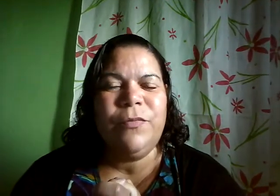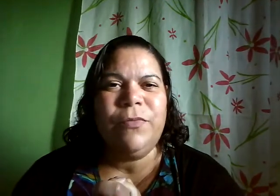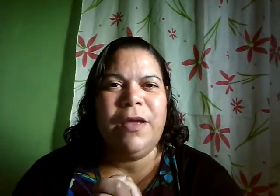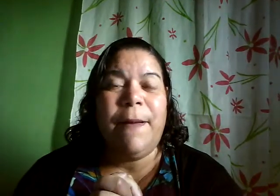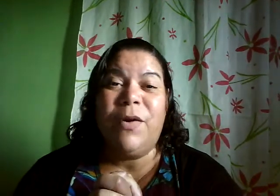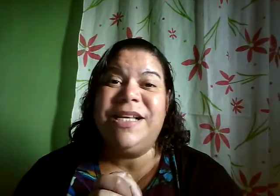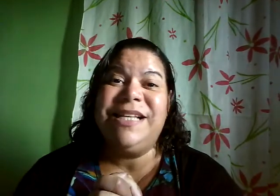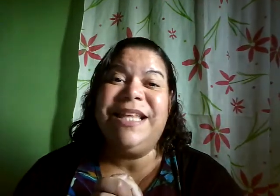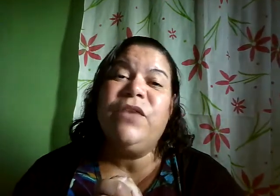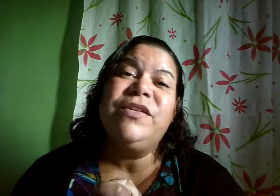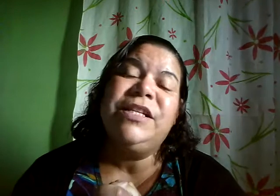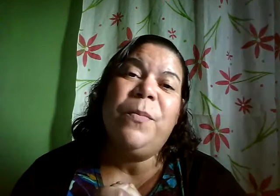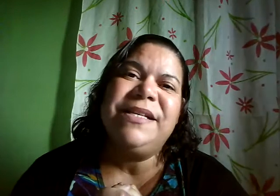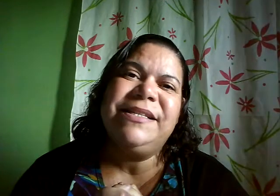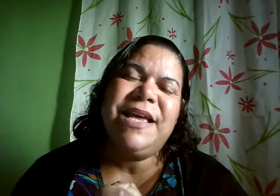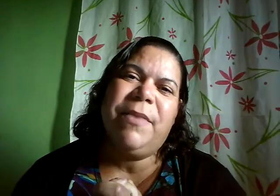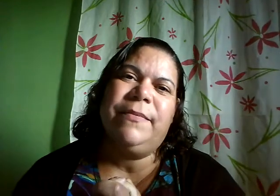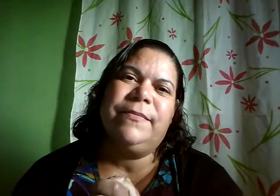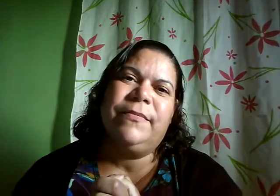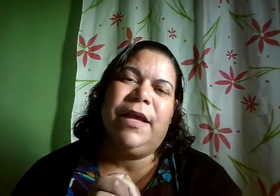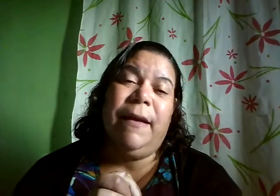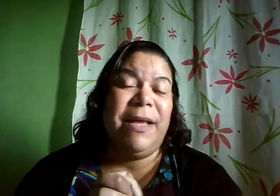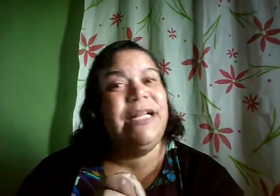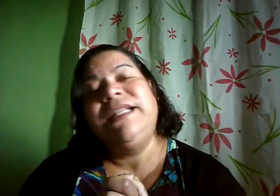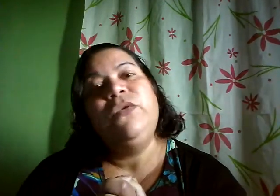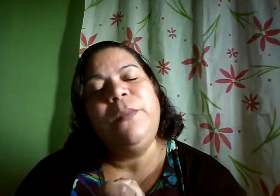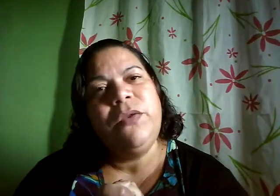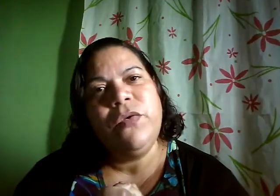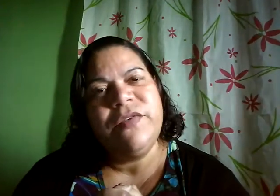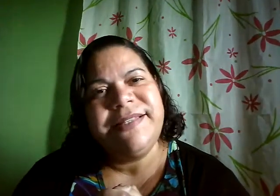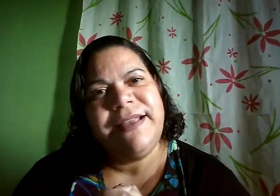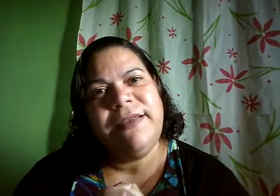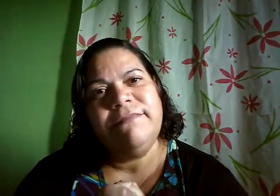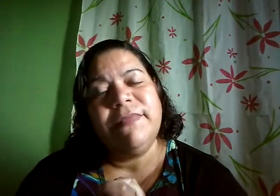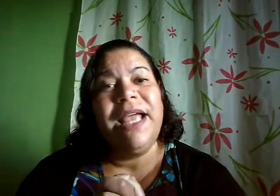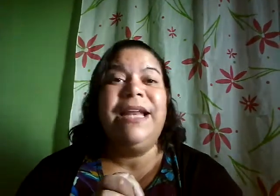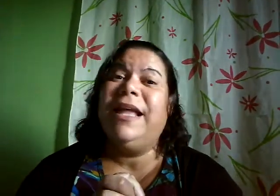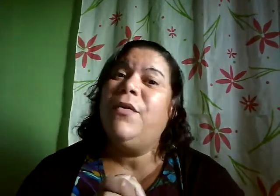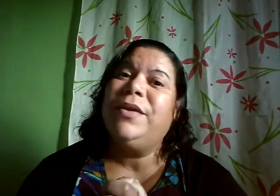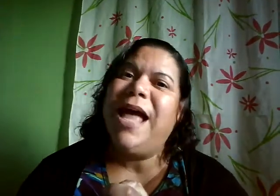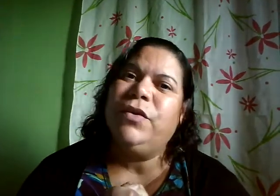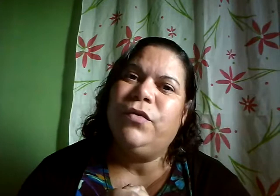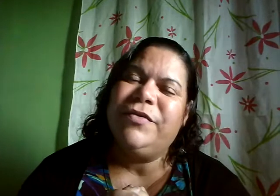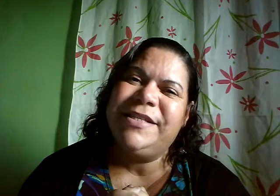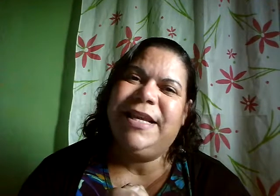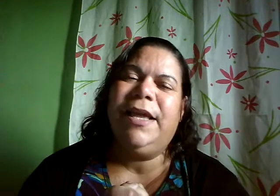possa ser até que você não perceba mas ele tem dormido com você ele tem acordado com você